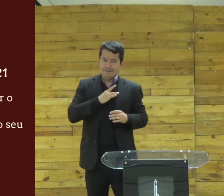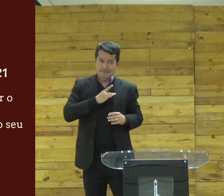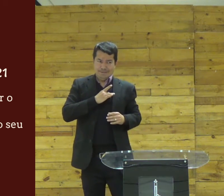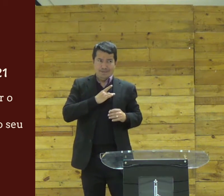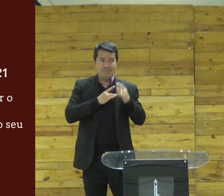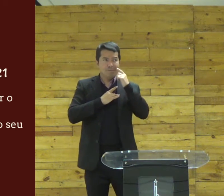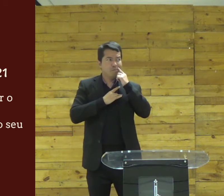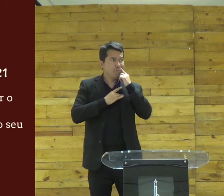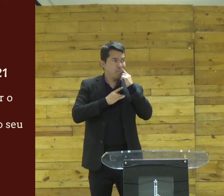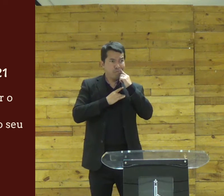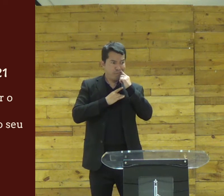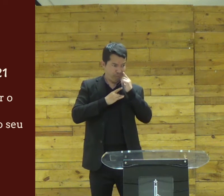Jesus